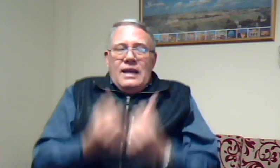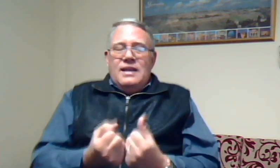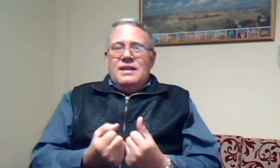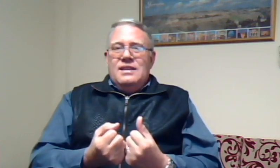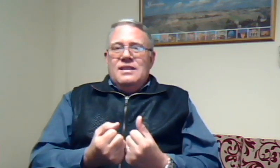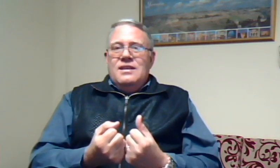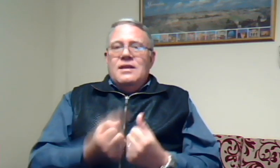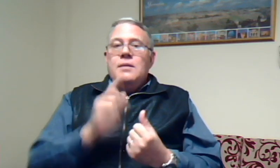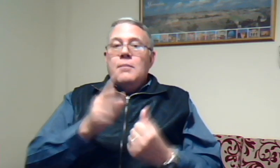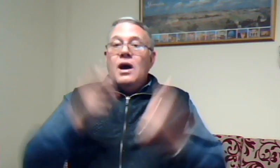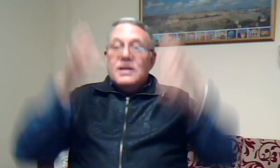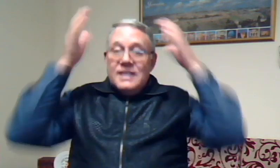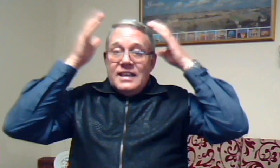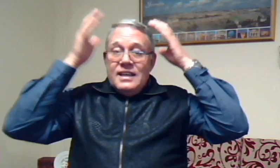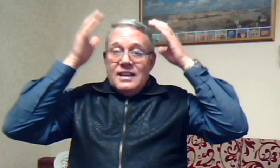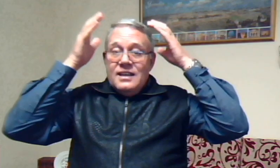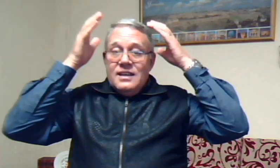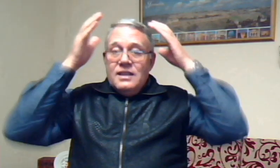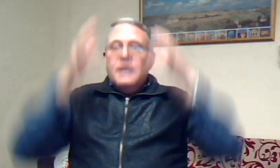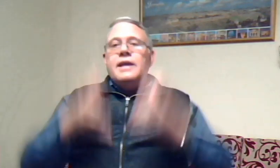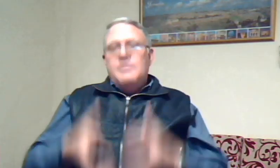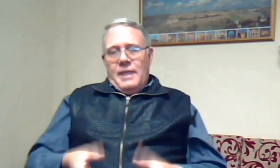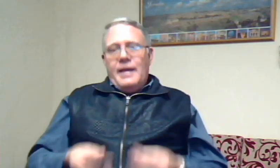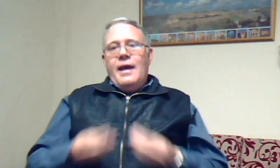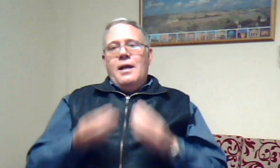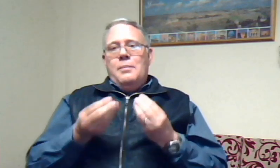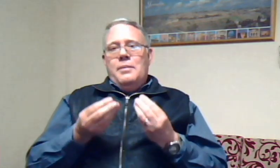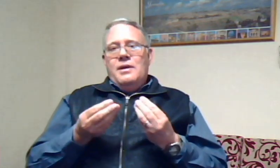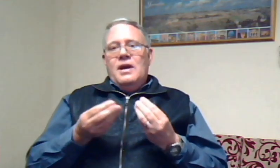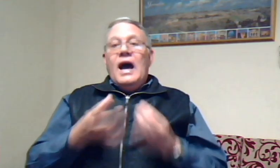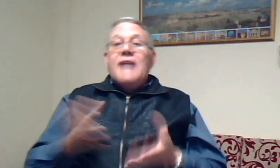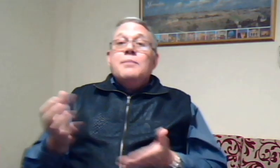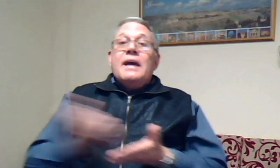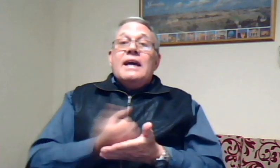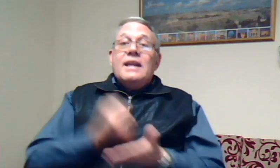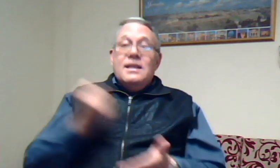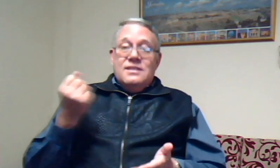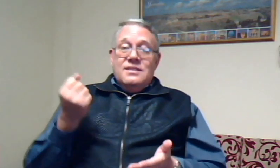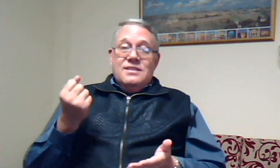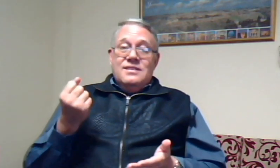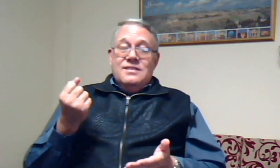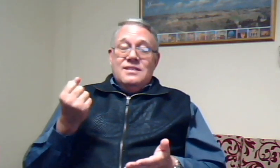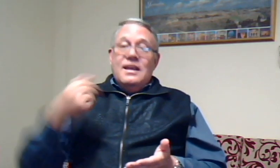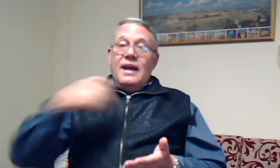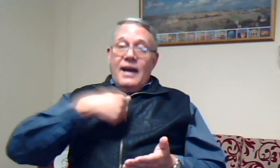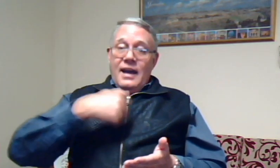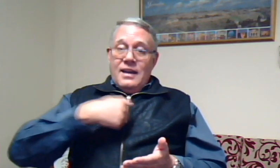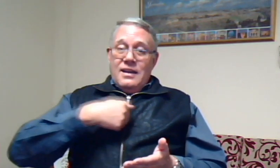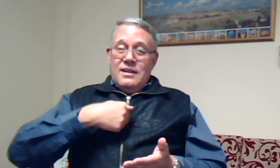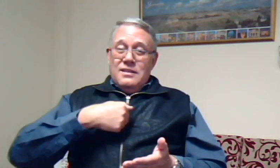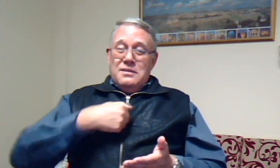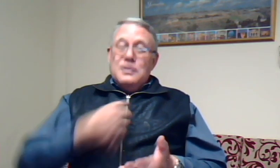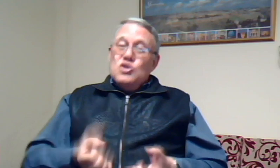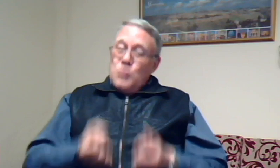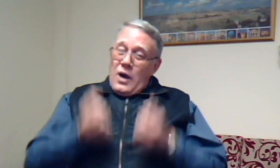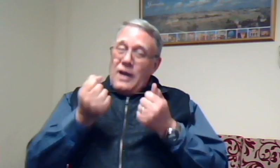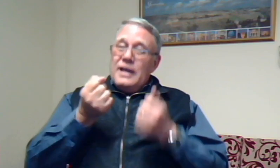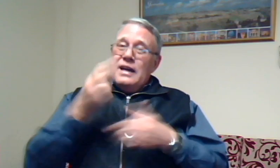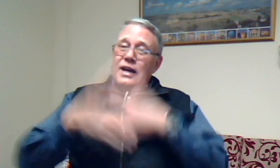Maar Die Heere Het my Gehelpt Hy het my Gered Ek Het Zwaar Gekry Om